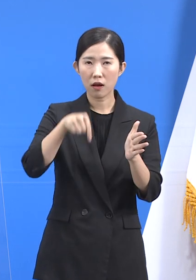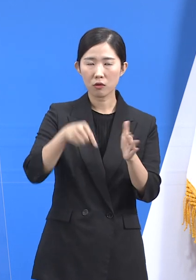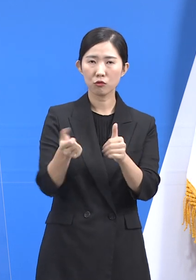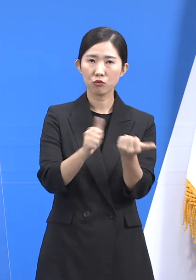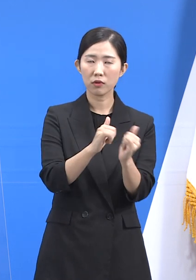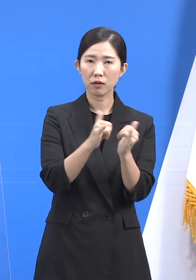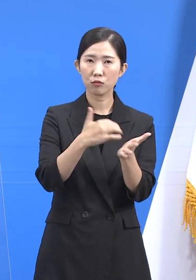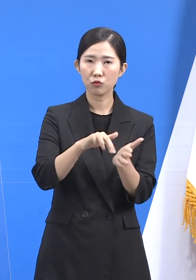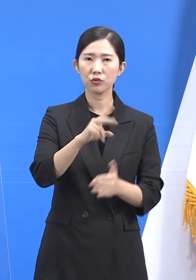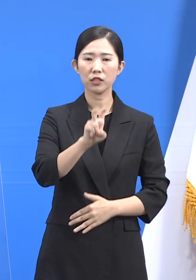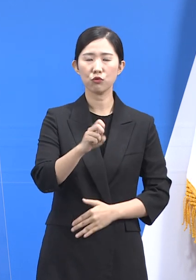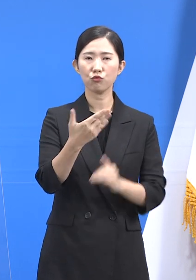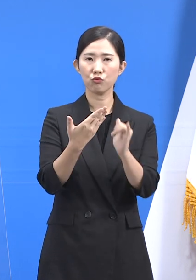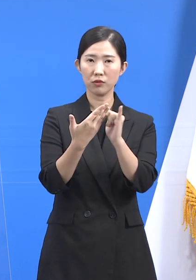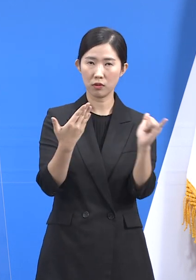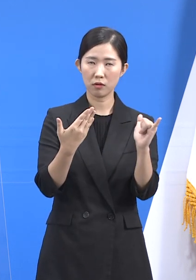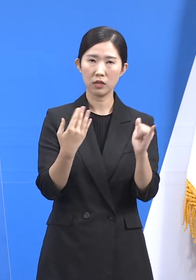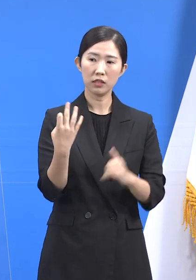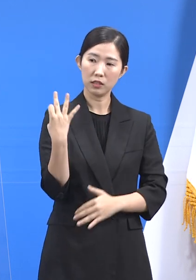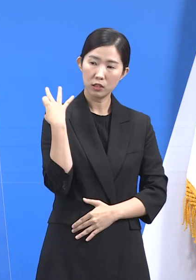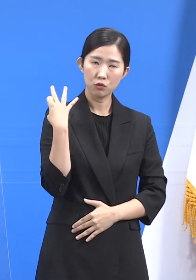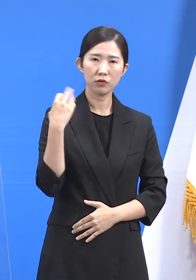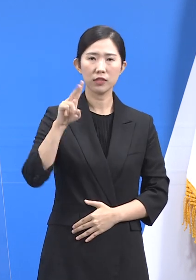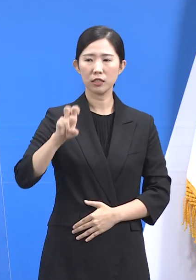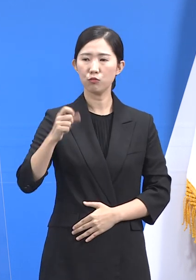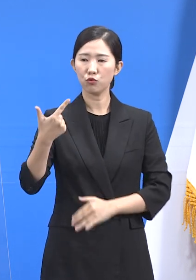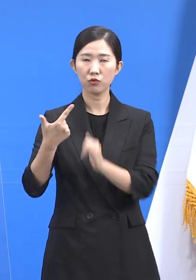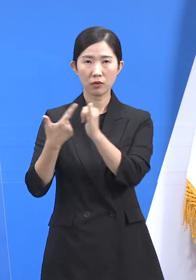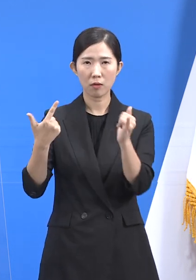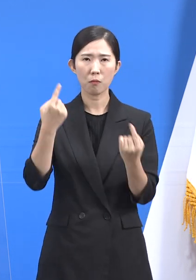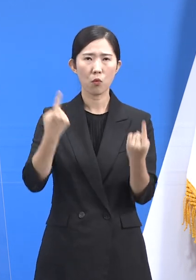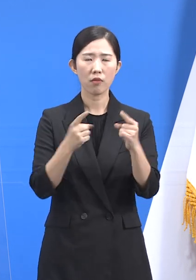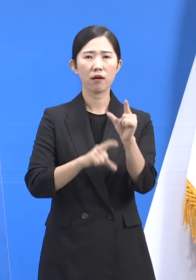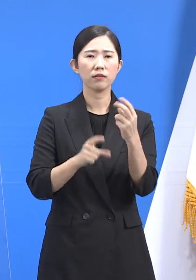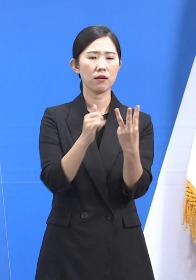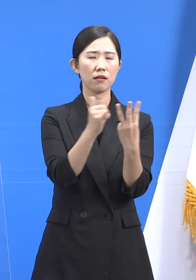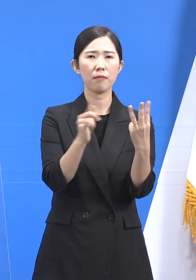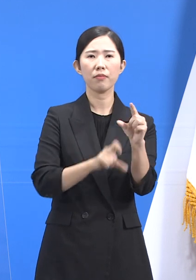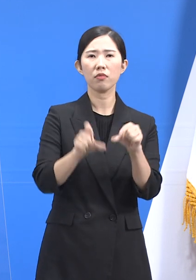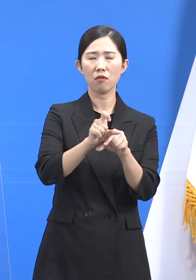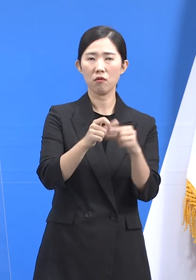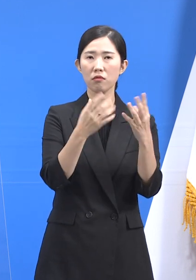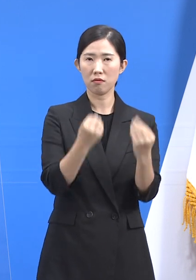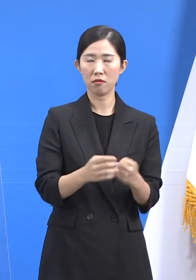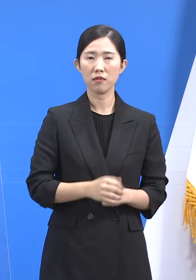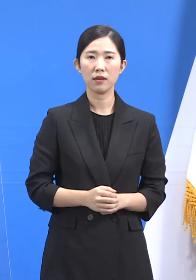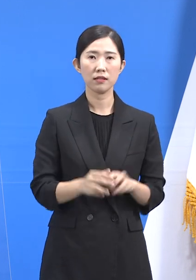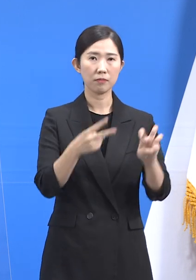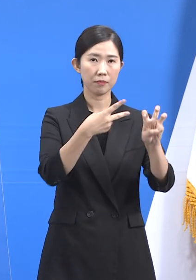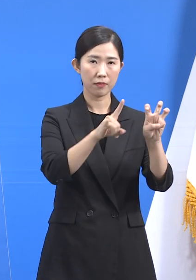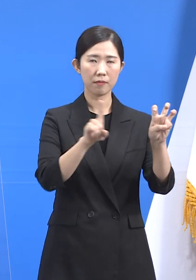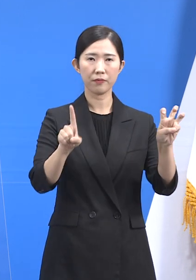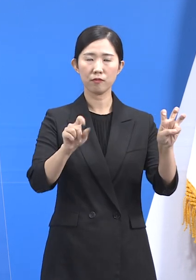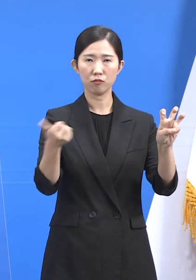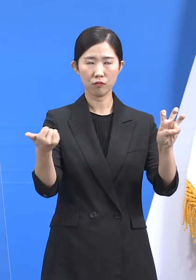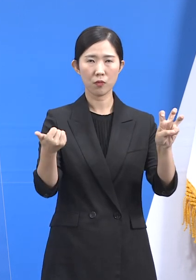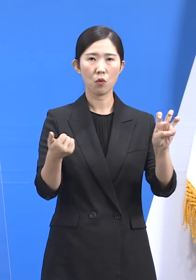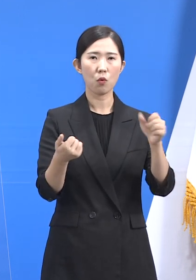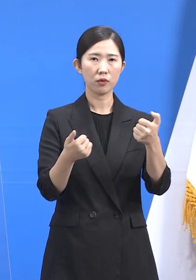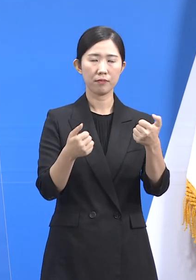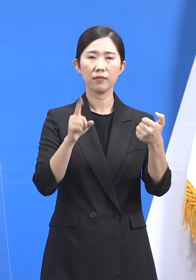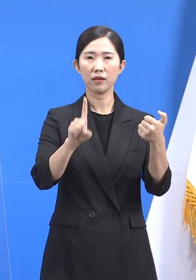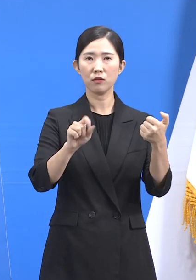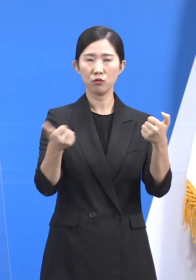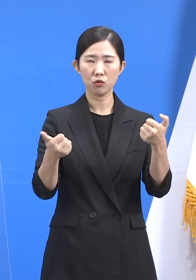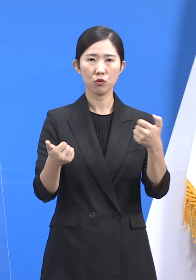29명으로 전주 26명보다 3명 증가한 수치입니다. 연령별로 보면 30대 1명, 50대 1명,